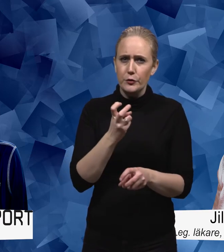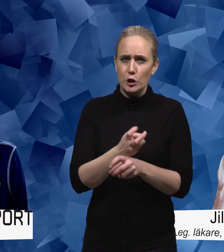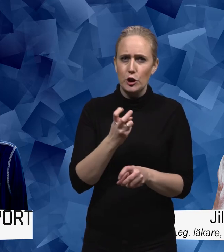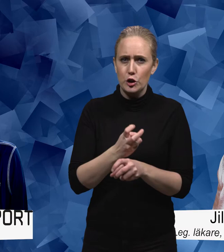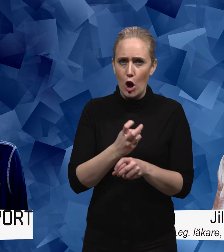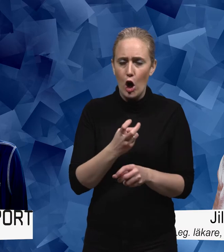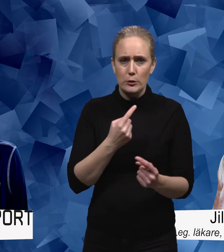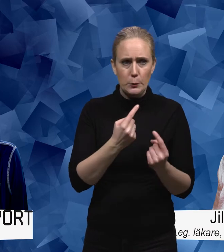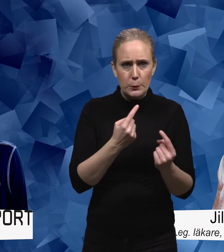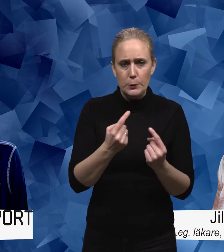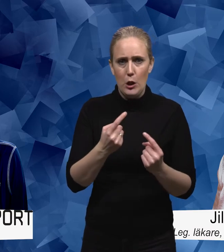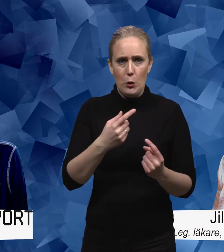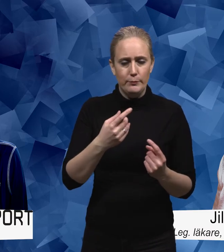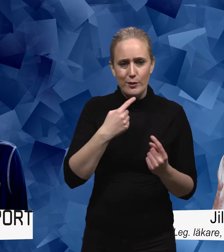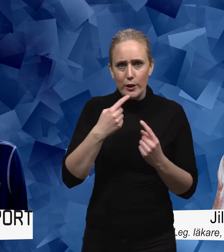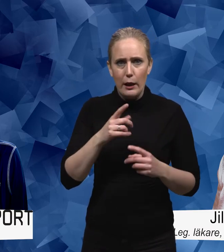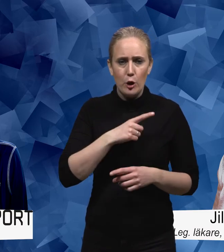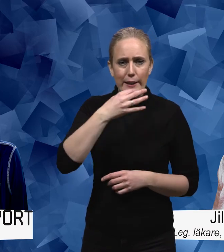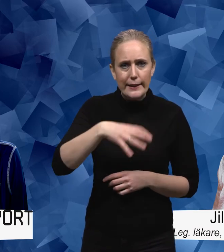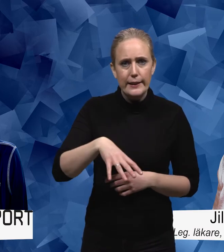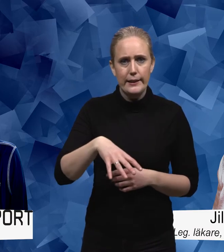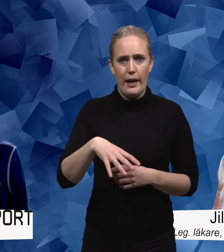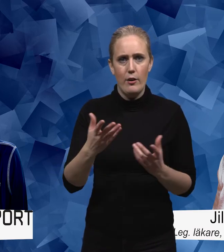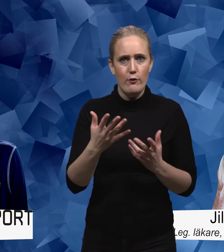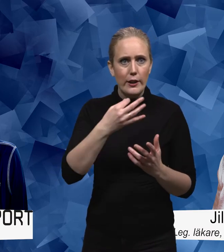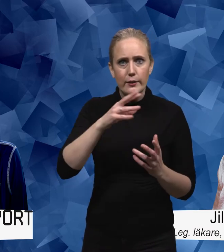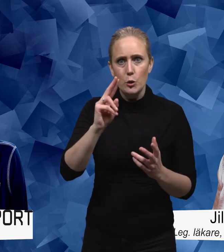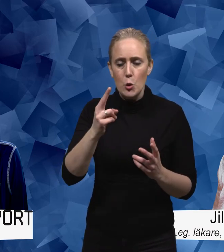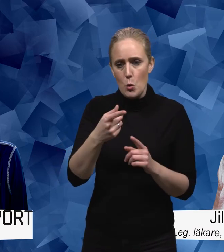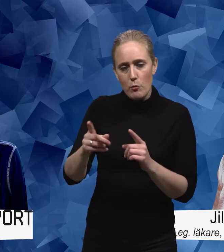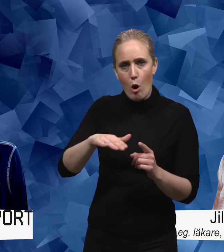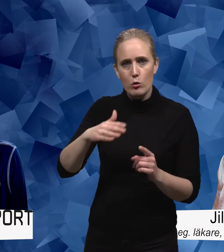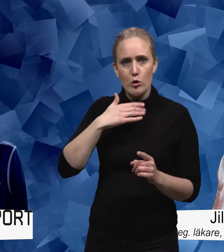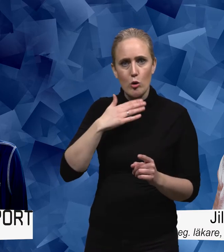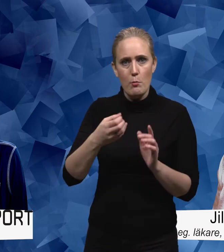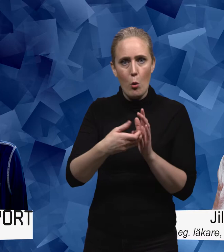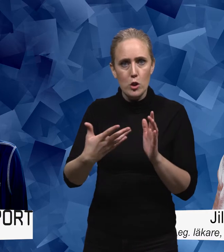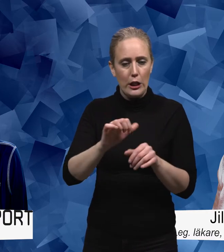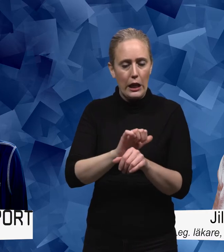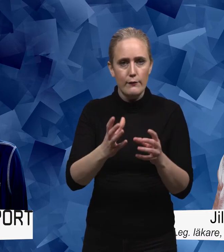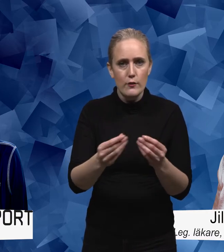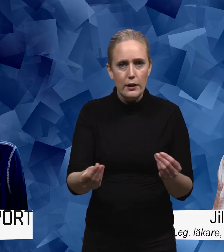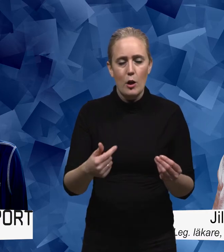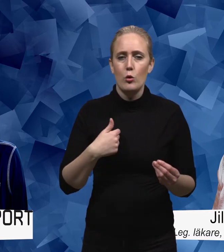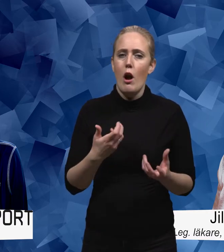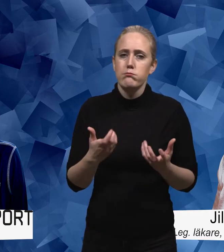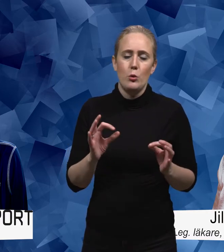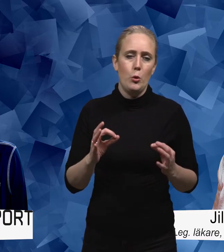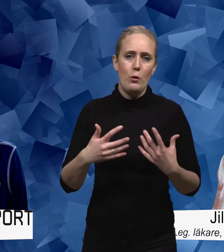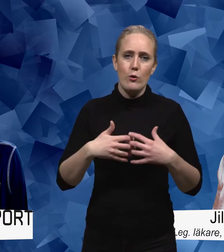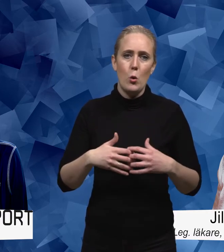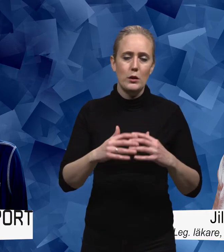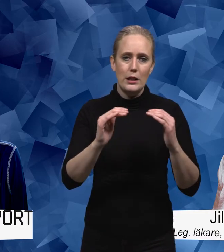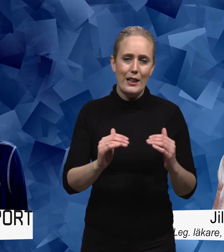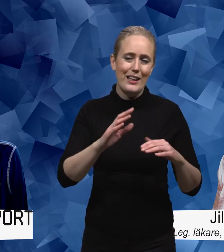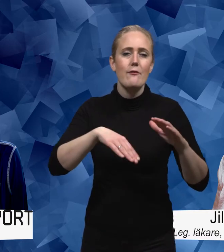och diskuterar risker med att så mycket försvinner och då vet ju inte jag riktigt hur det har blivit om man då har en funktionsnedsättning eller variation